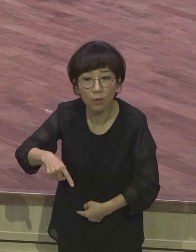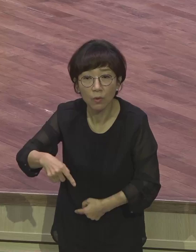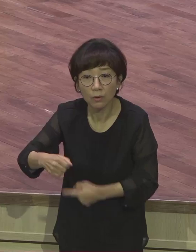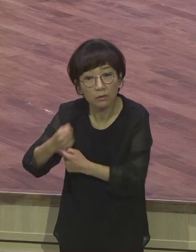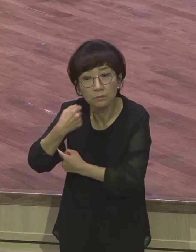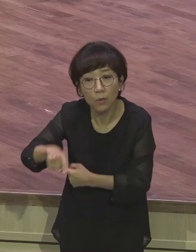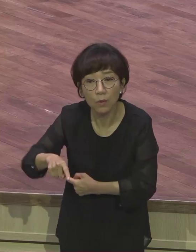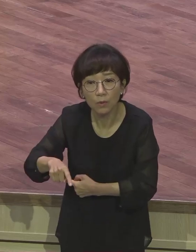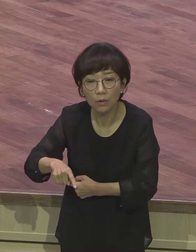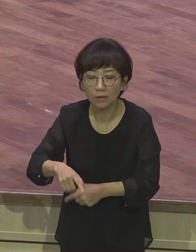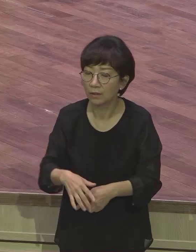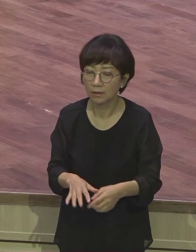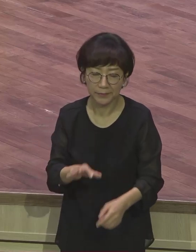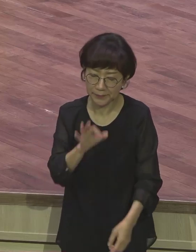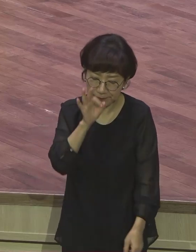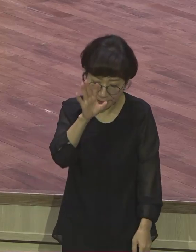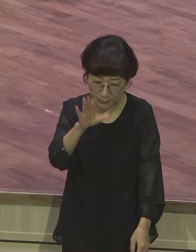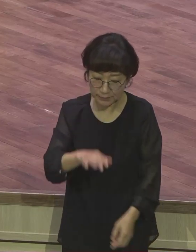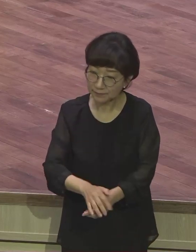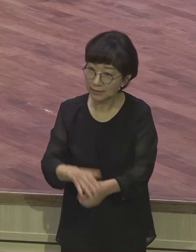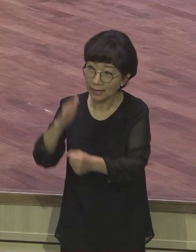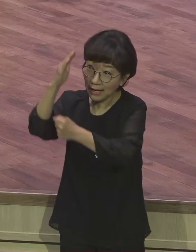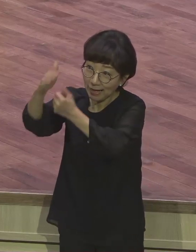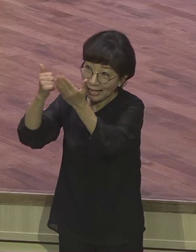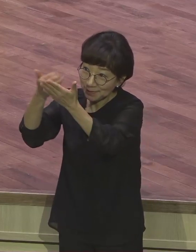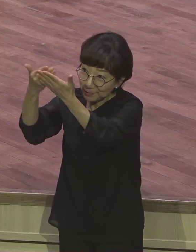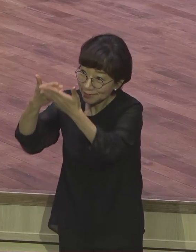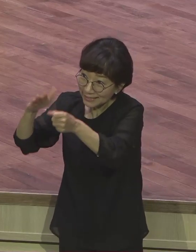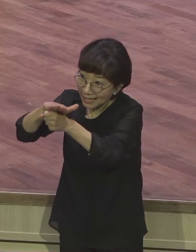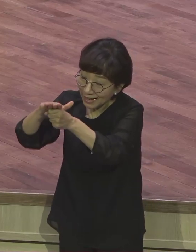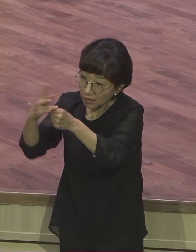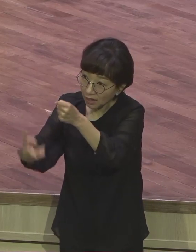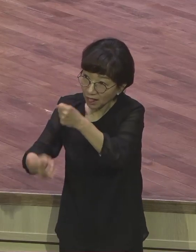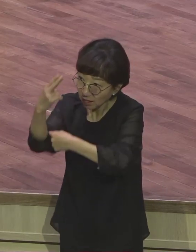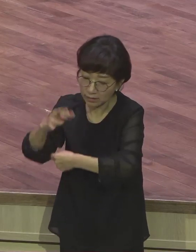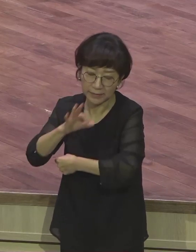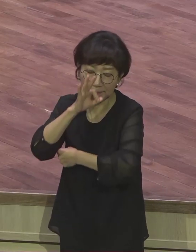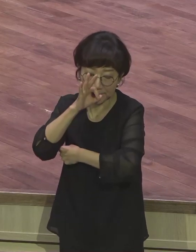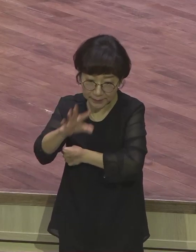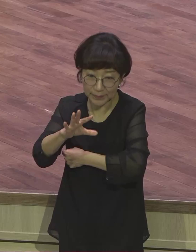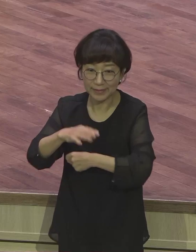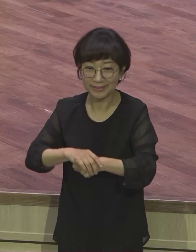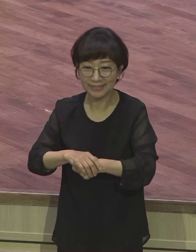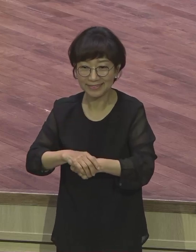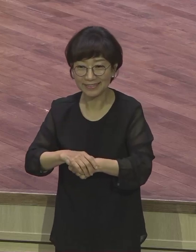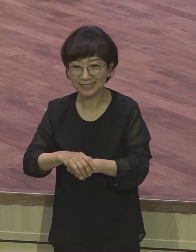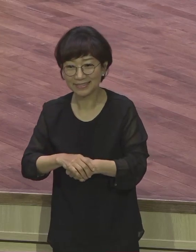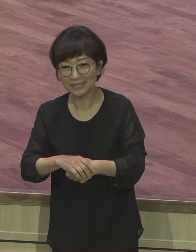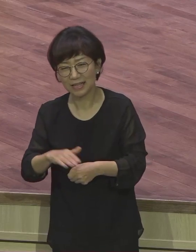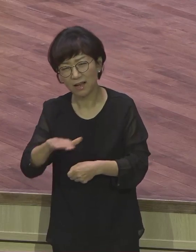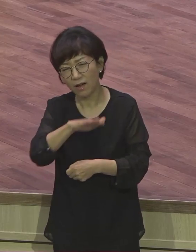끊을 수 없다라고 강조하고 있어요. 그렇기 때문에 여러분이 힘든 일이 많이 생기고 어려움이 생겨도